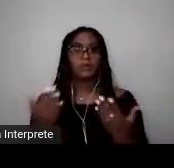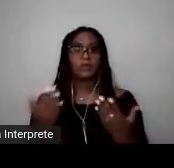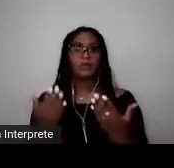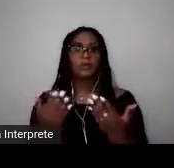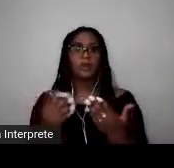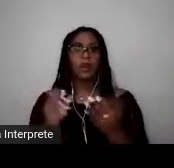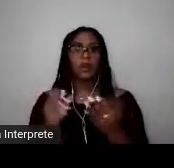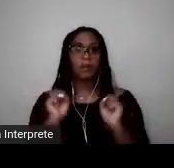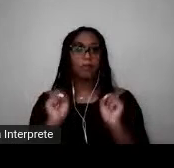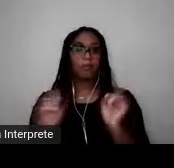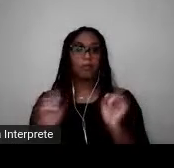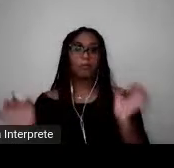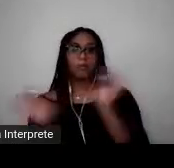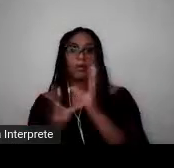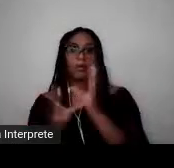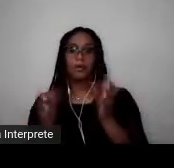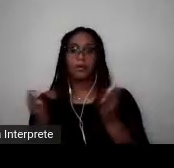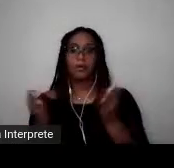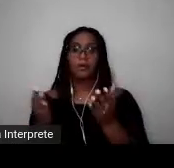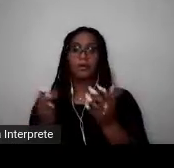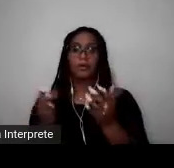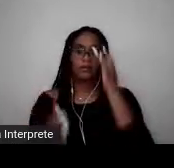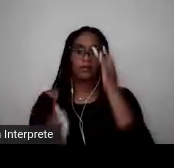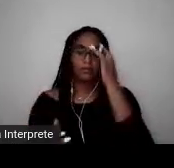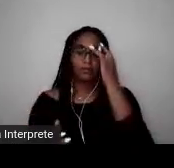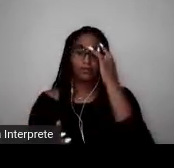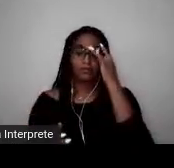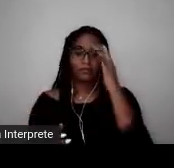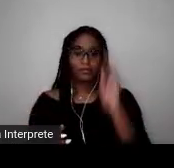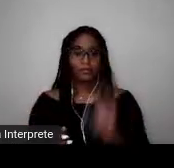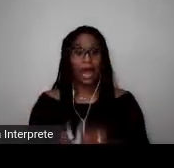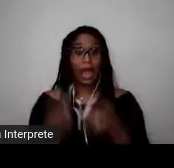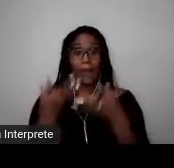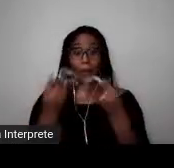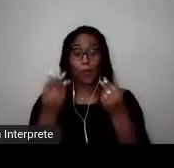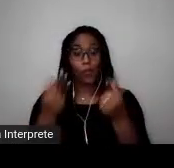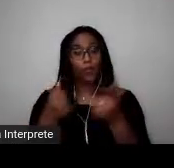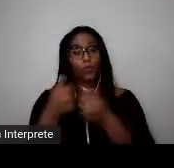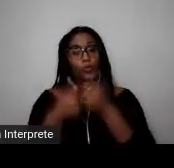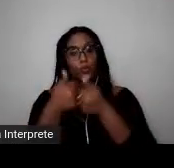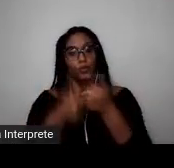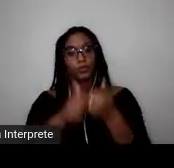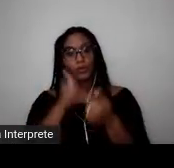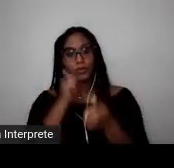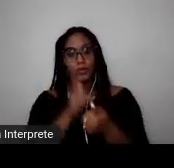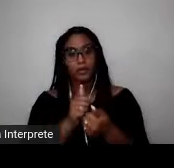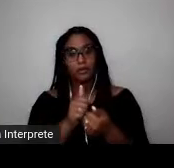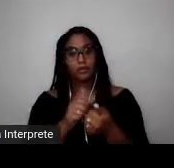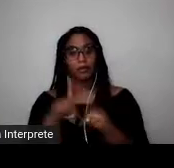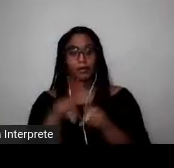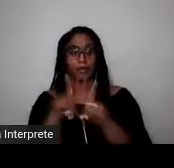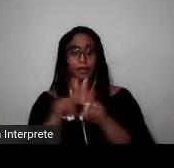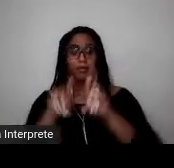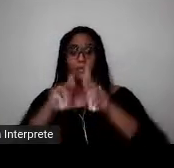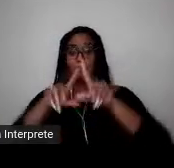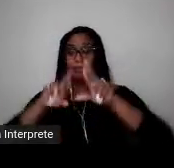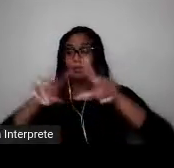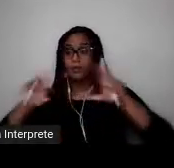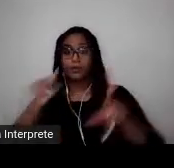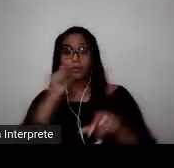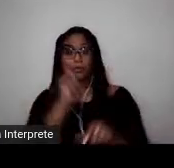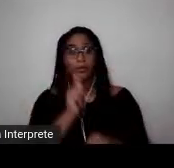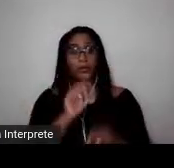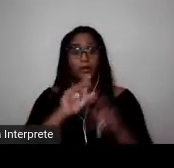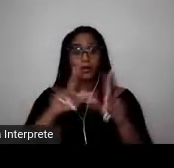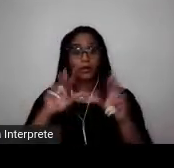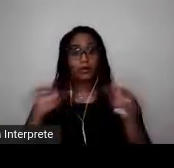concluir isso? Existem diferentes futebóis de mulheres e existem diferentes mulheres brasileiras. Não necessariamente um implica o outro,